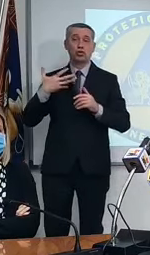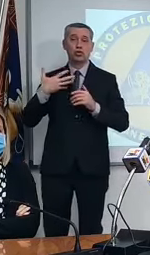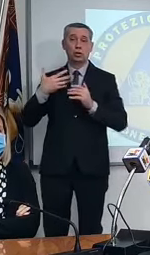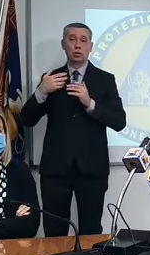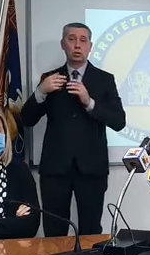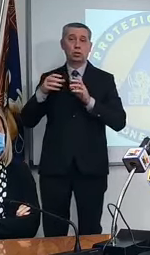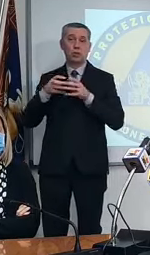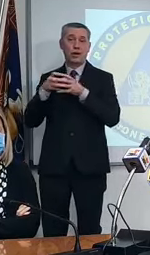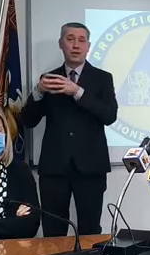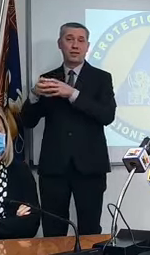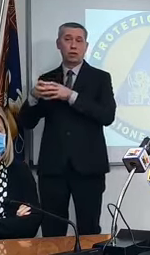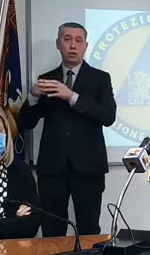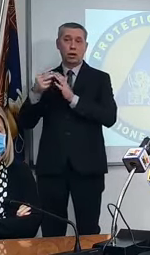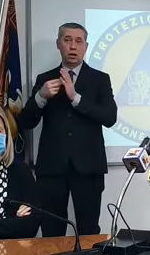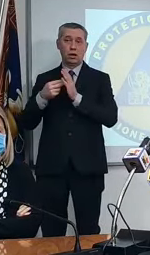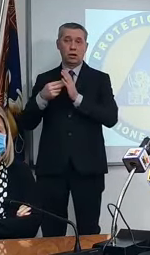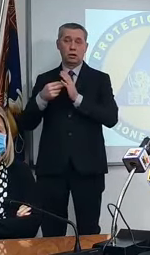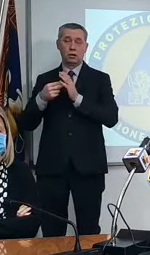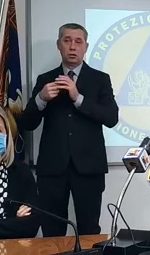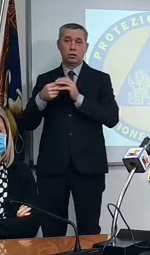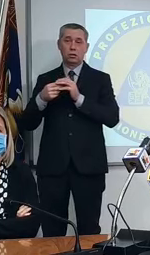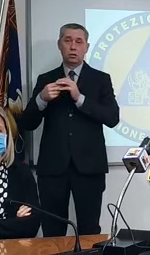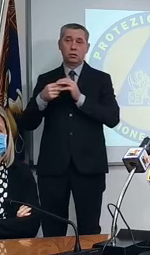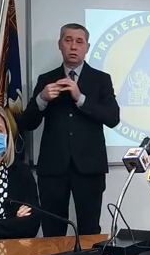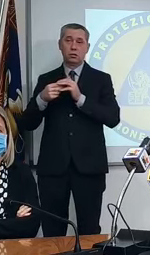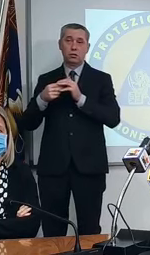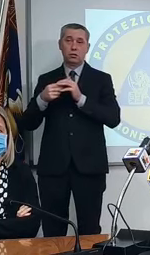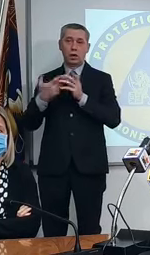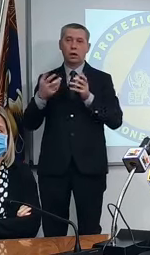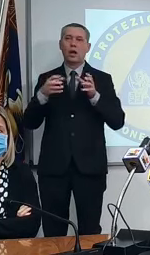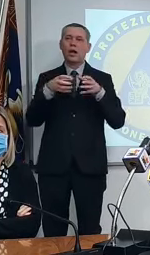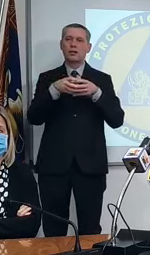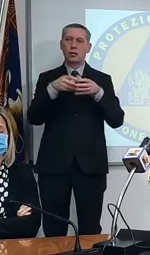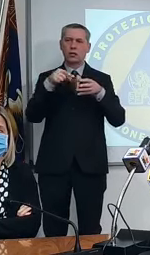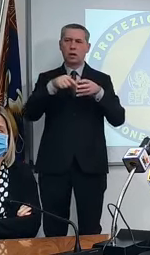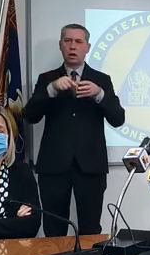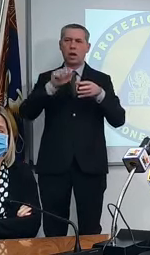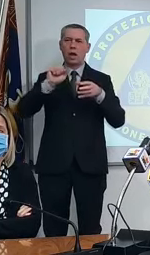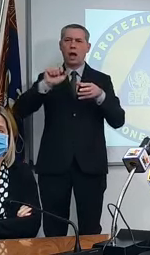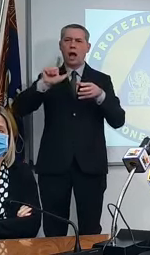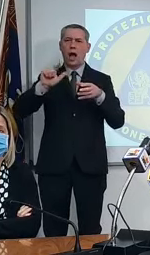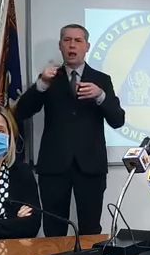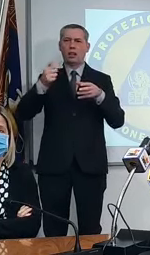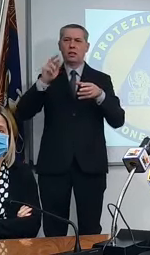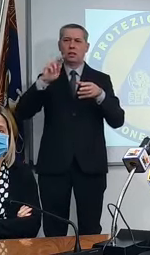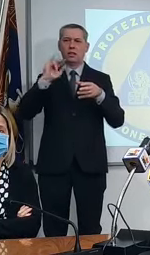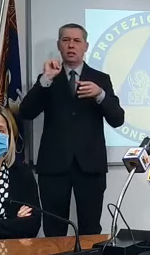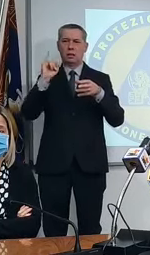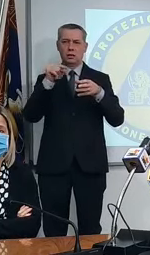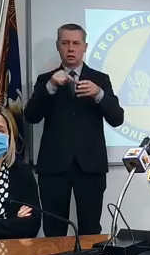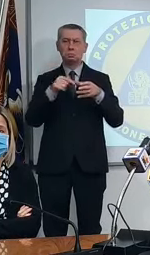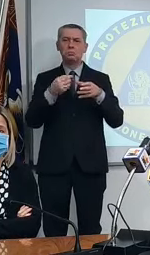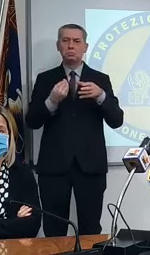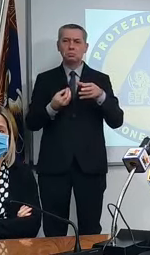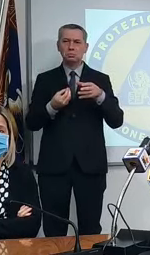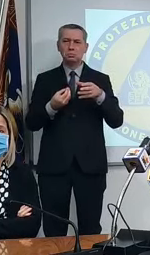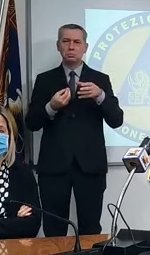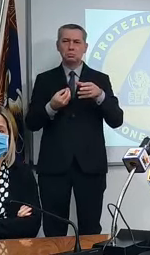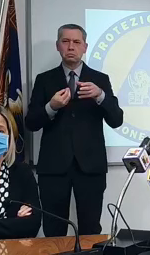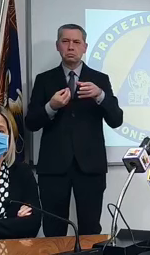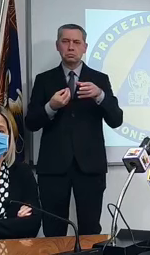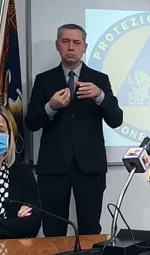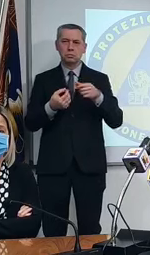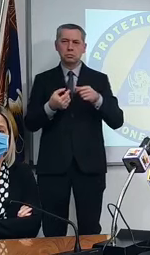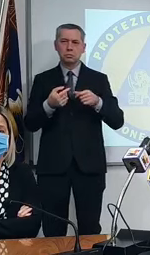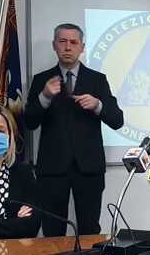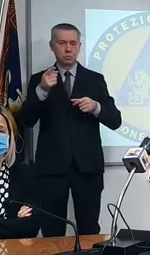cioè chi sarebbero? tutte le categorie degli altri l'hanno già chiesto com'è l'hanno già chiesto ai servizi